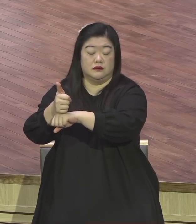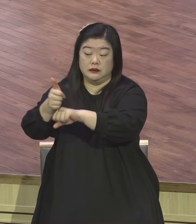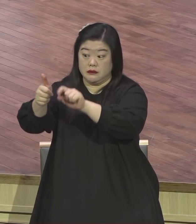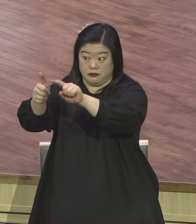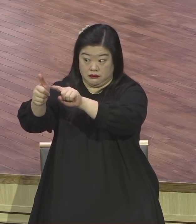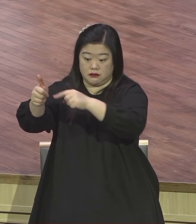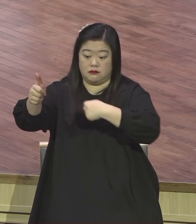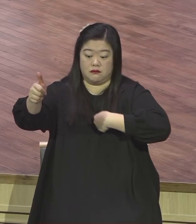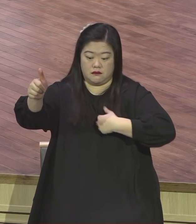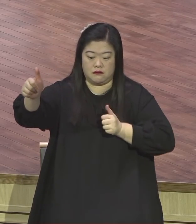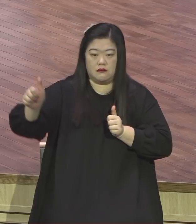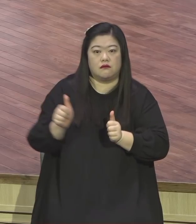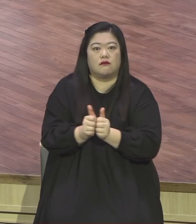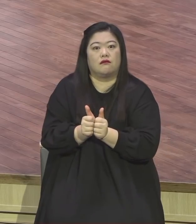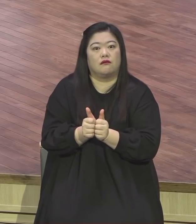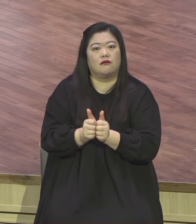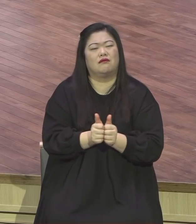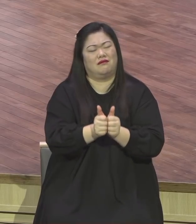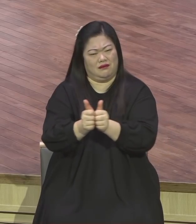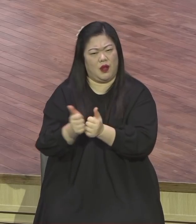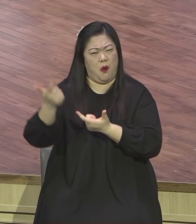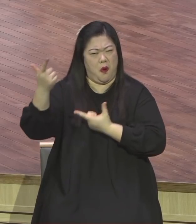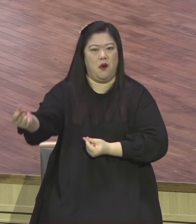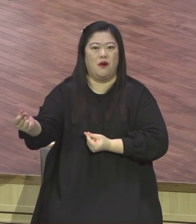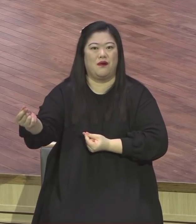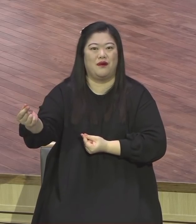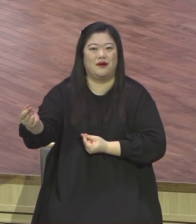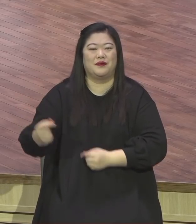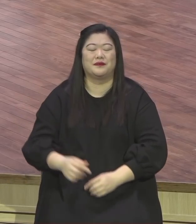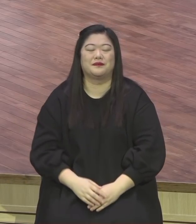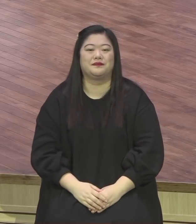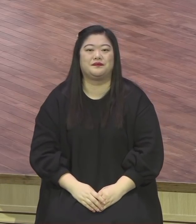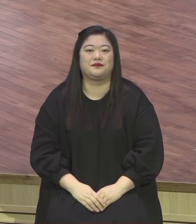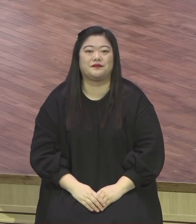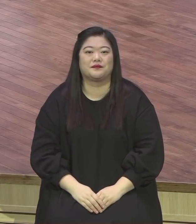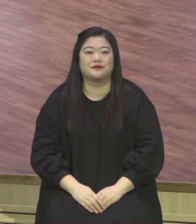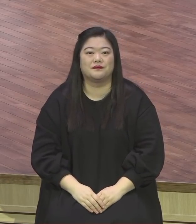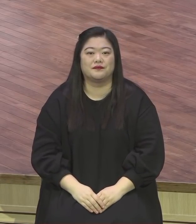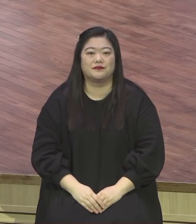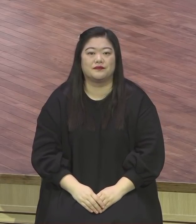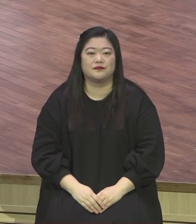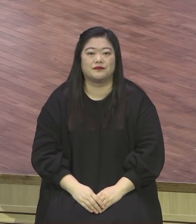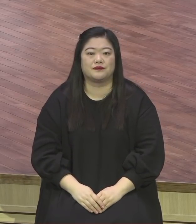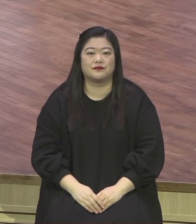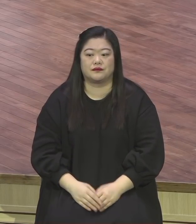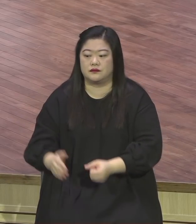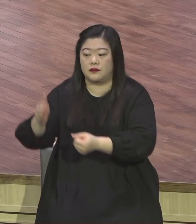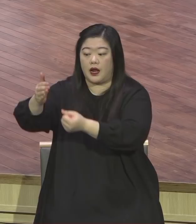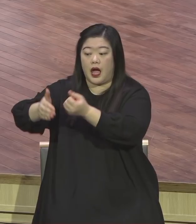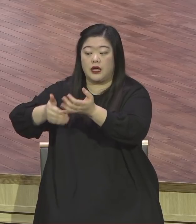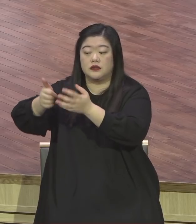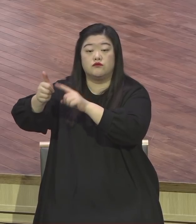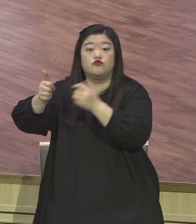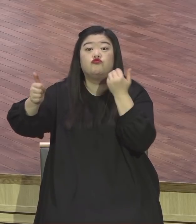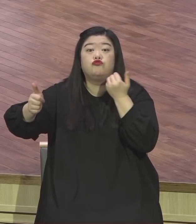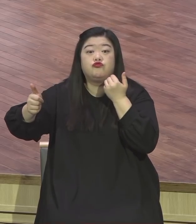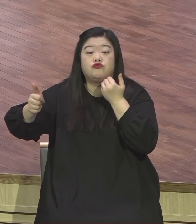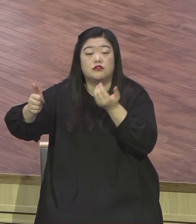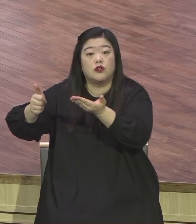하나님이시다라는 것입니다. 그 하나님이 누구십니까? 여러분에게 아버지시다. 그래서